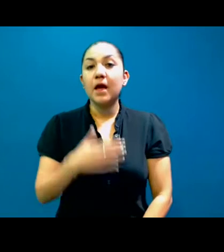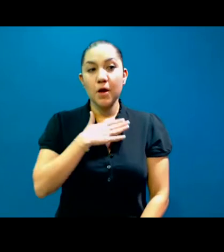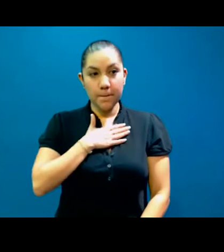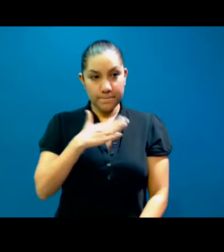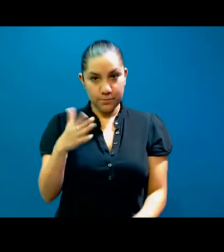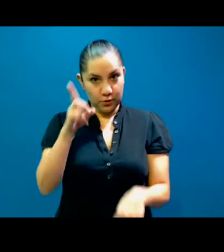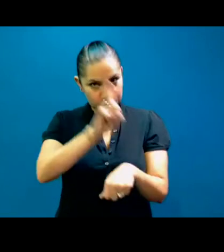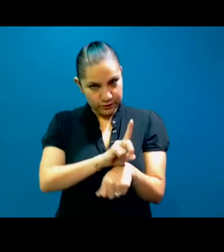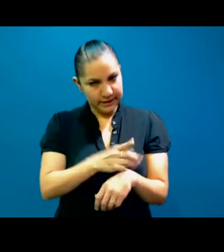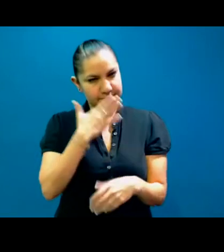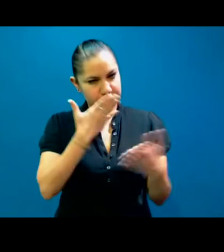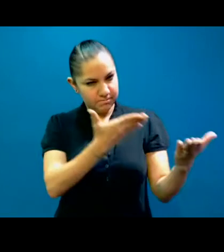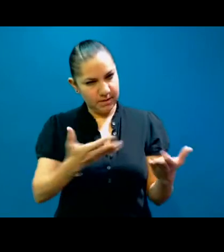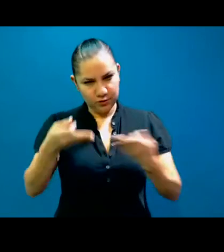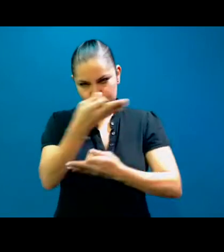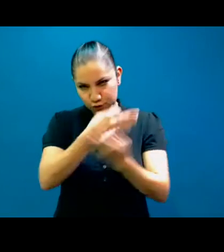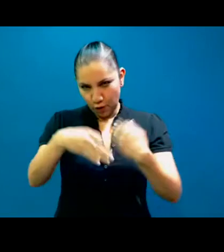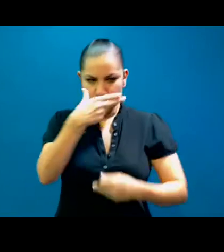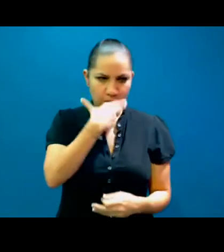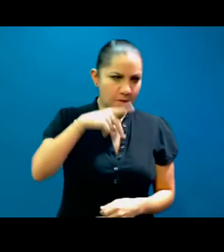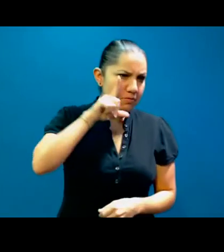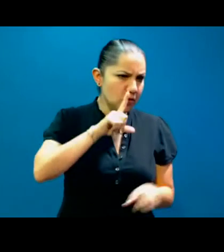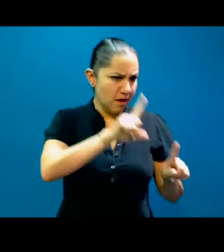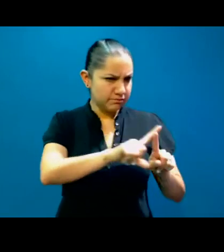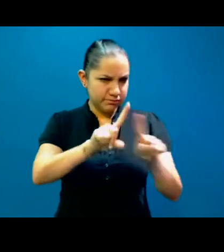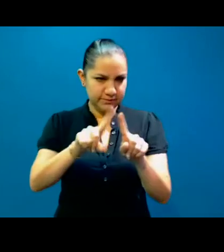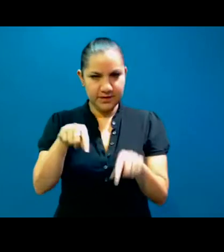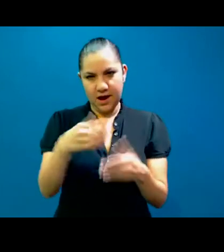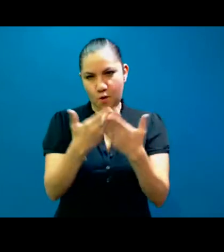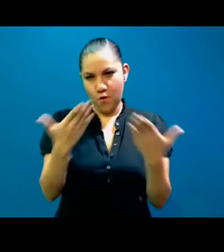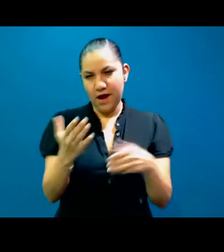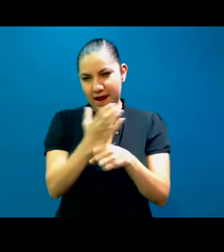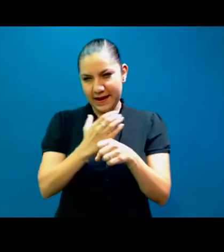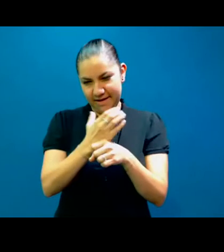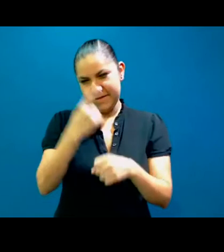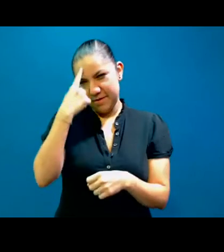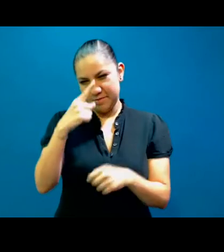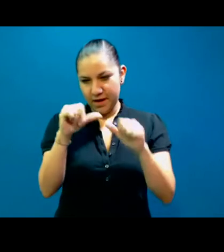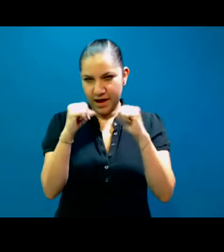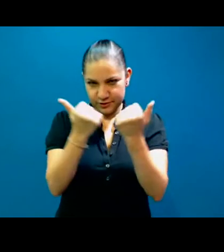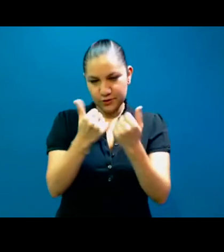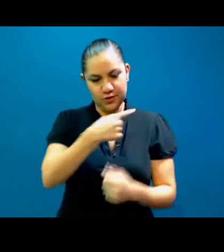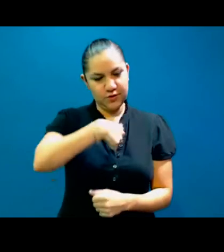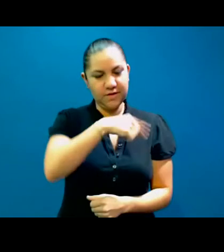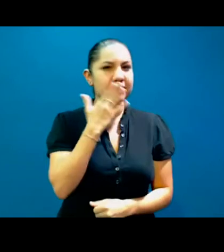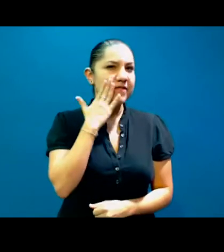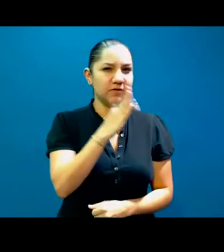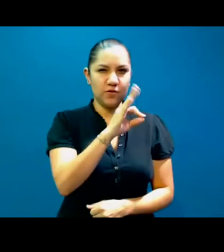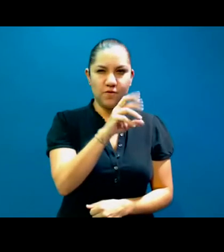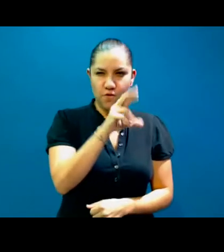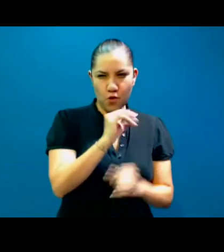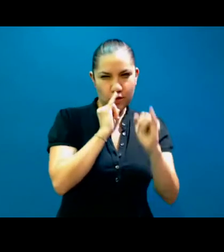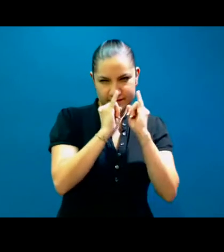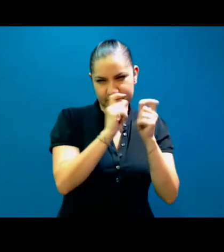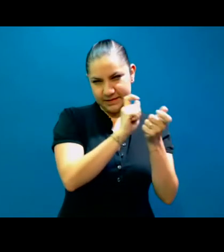Colegas y las Asociaciones, que hacemos desde el grupo de Facebook Foro para Intérpretes, que tengo pues el